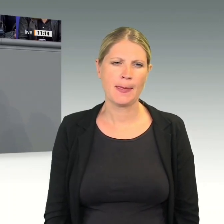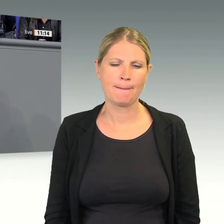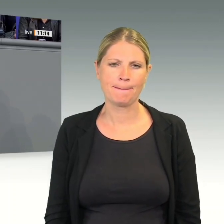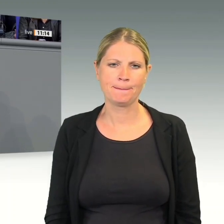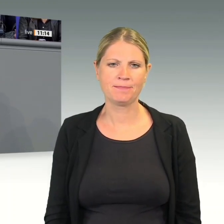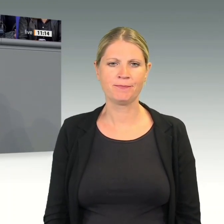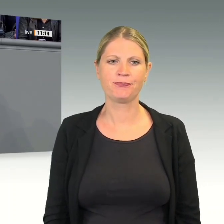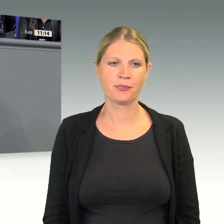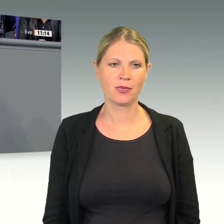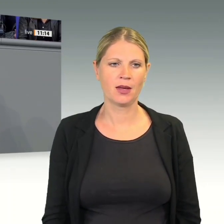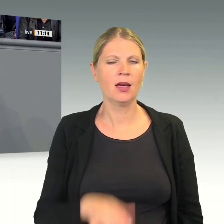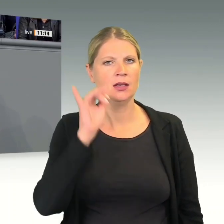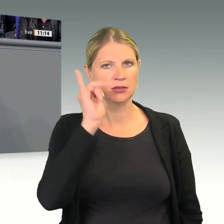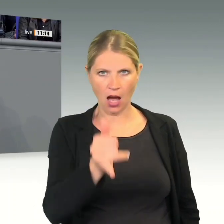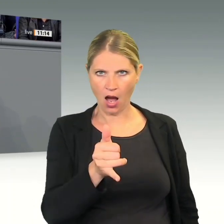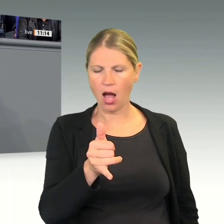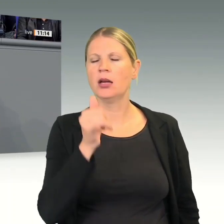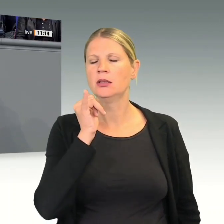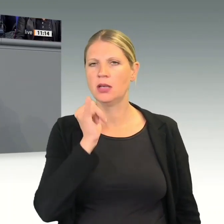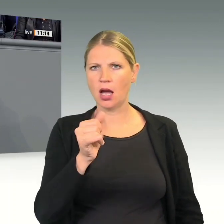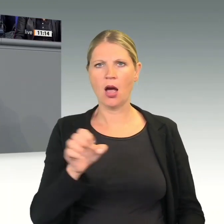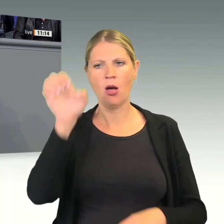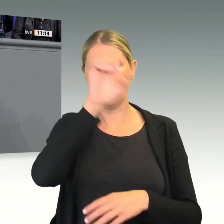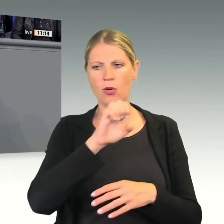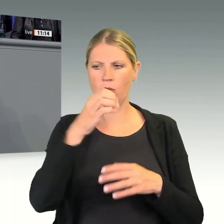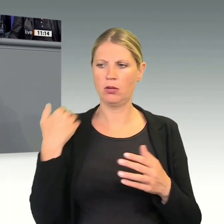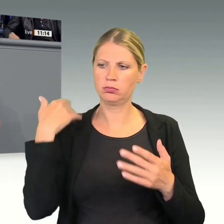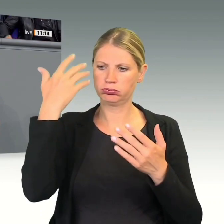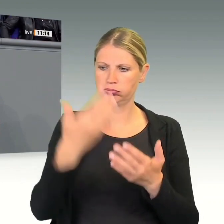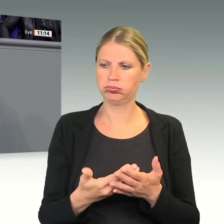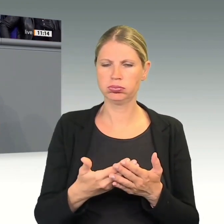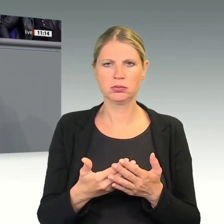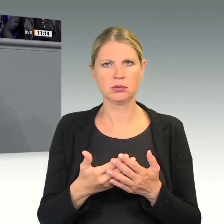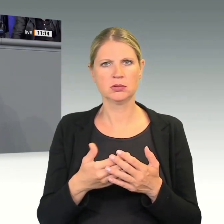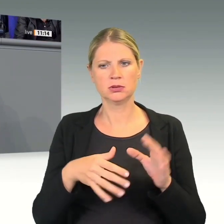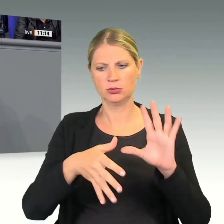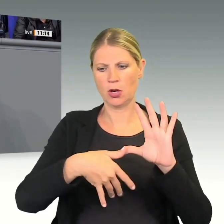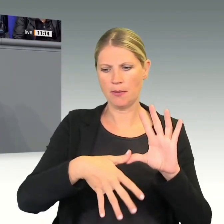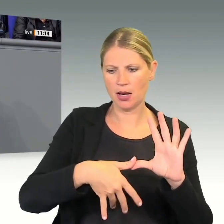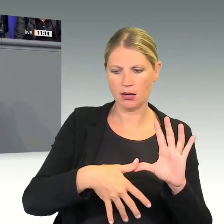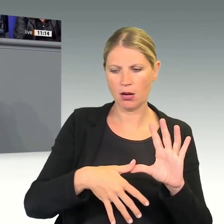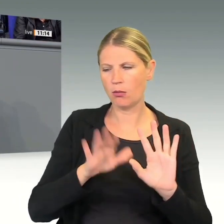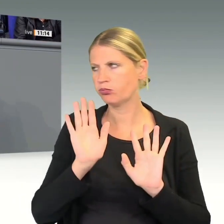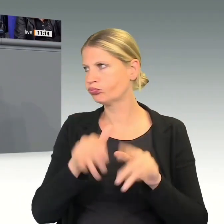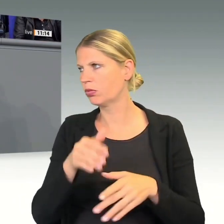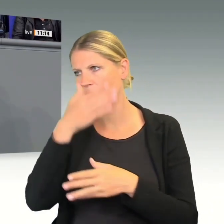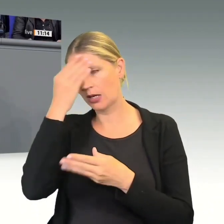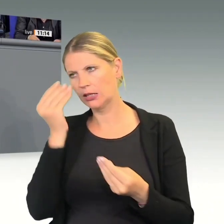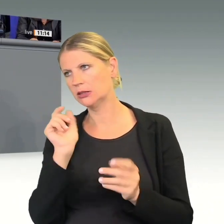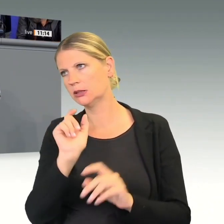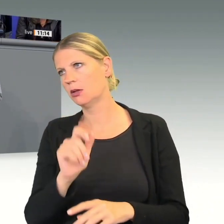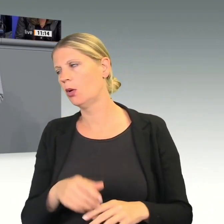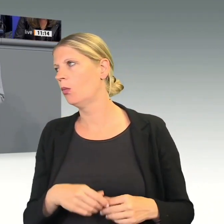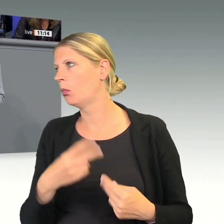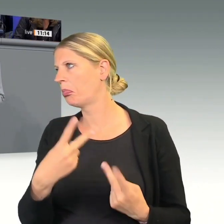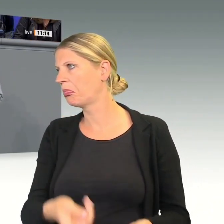Ja, Europa hat über lange Jahre die Südamerika, Lateinamerika vernachlässigt. Das